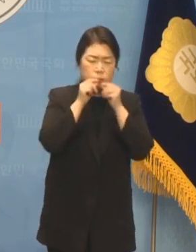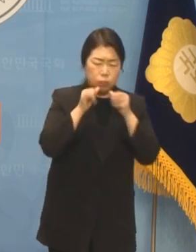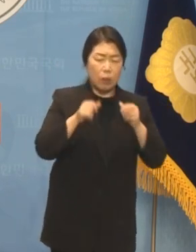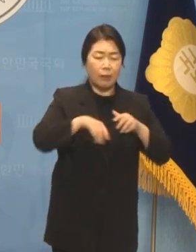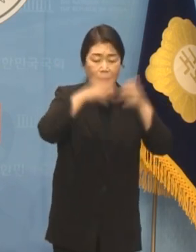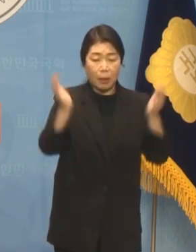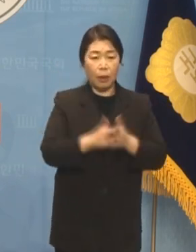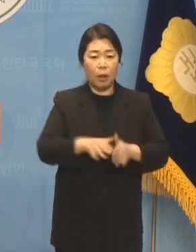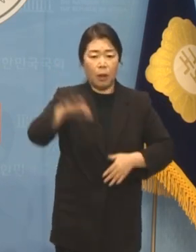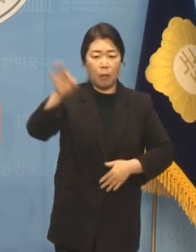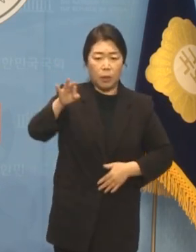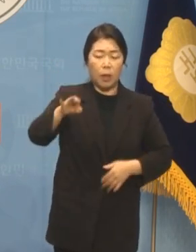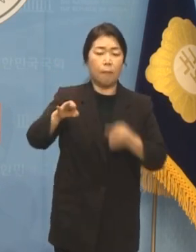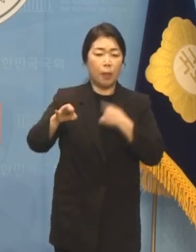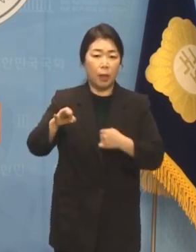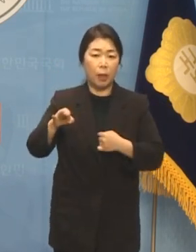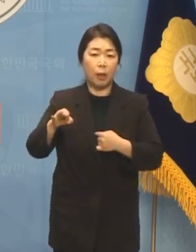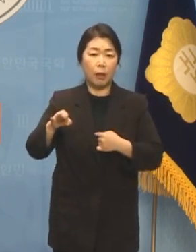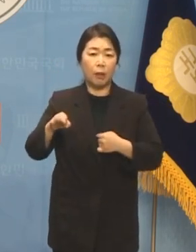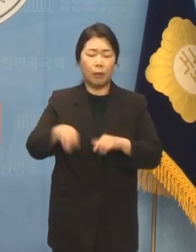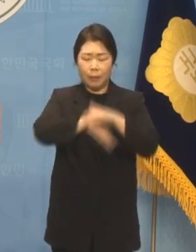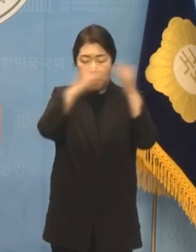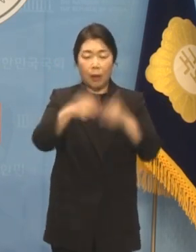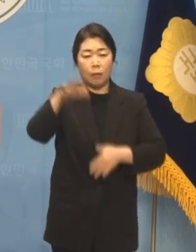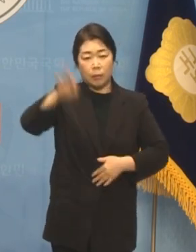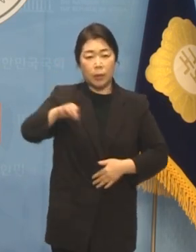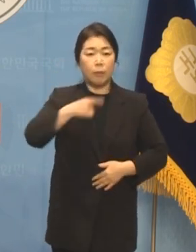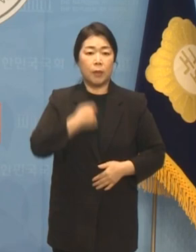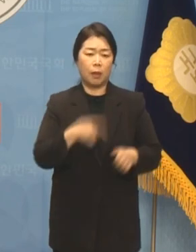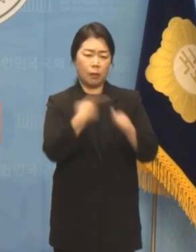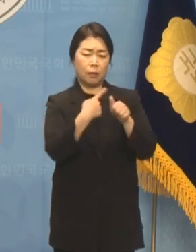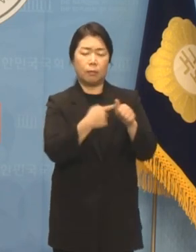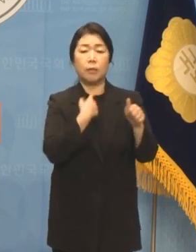후보에게 비하당하지 않은 국민을 찾을 수 없을 것 같습니다.